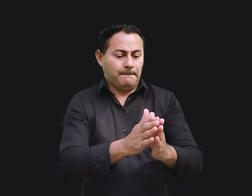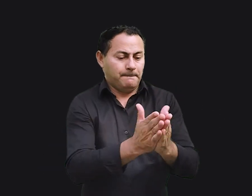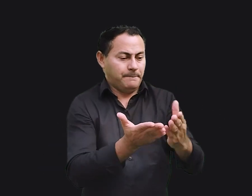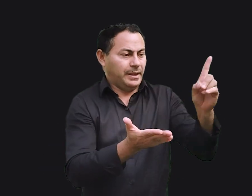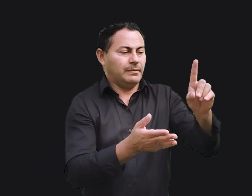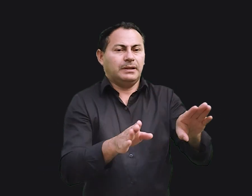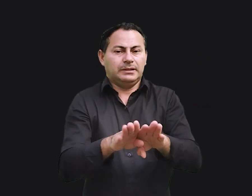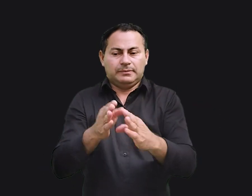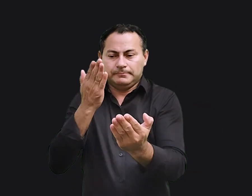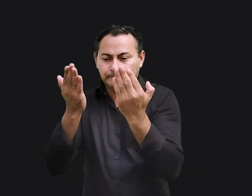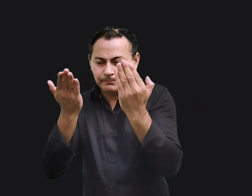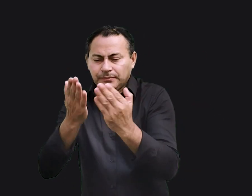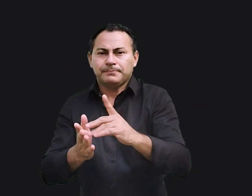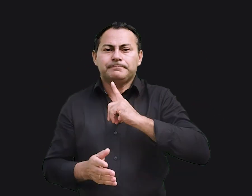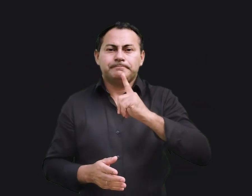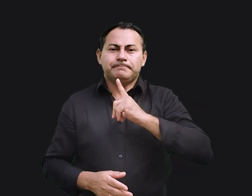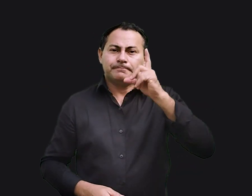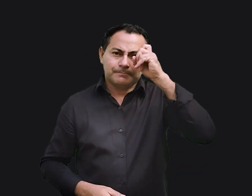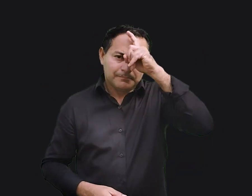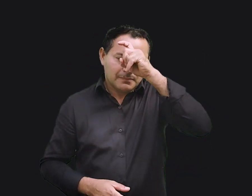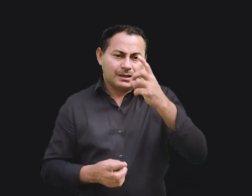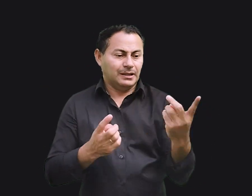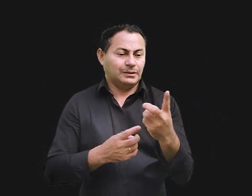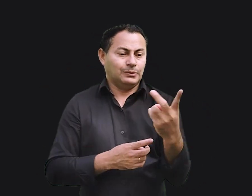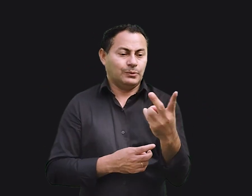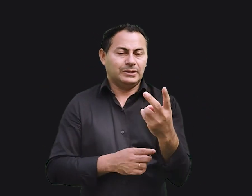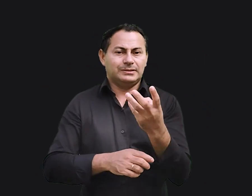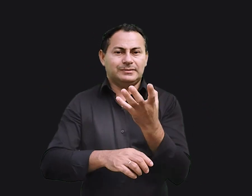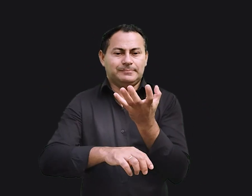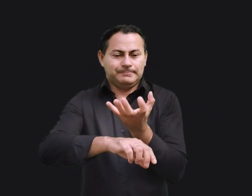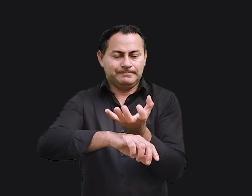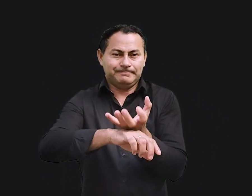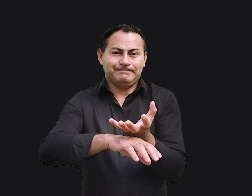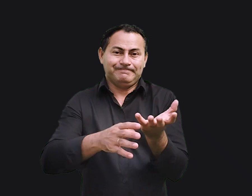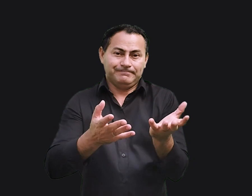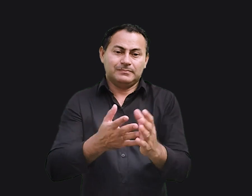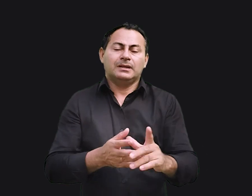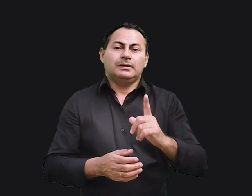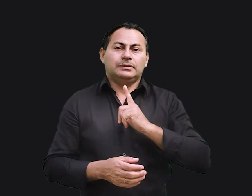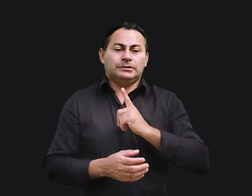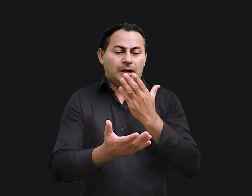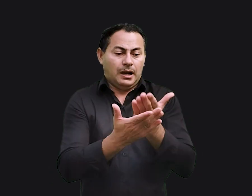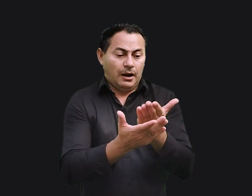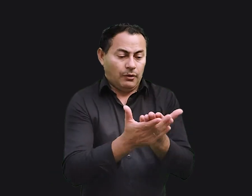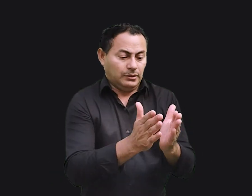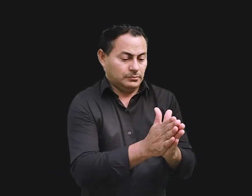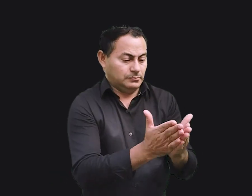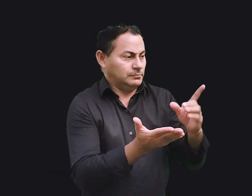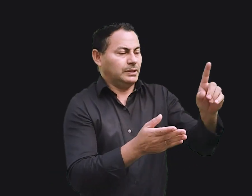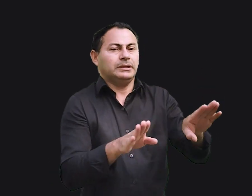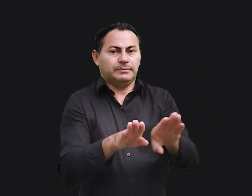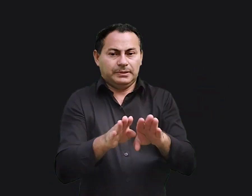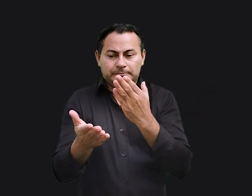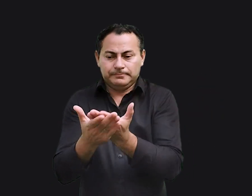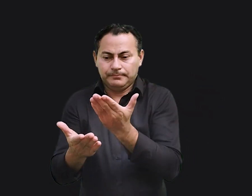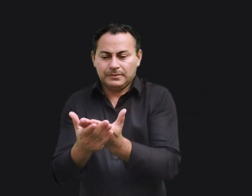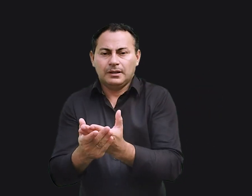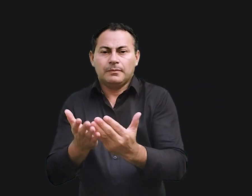Bíblia e Psicologia, e tinha dificuldade de conciliar essas duas matérias. Eu tinha aula da Bíblia e de Psicologia o dia